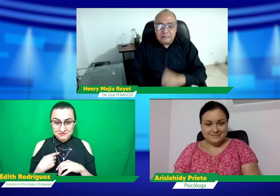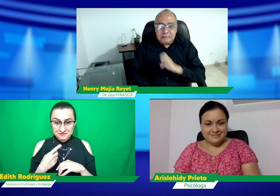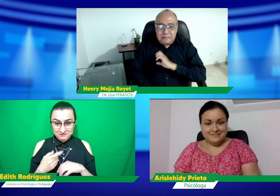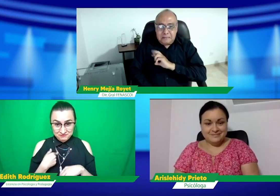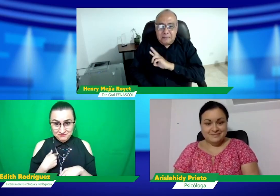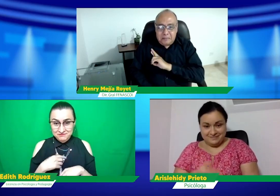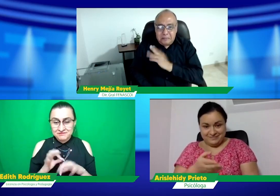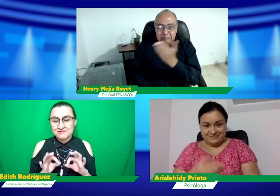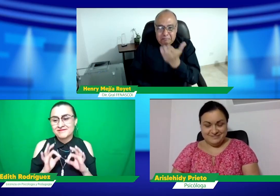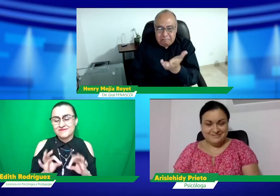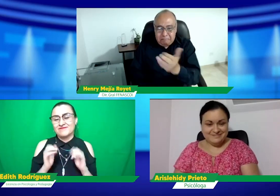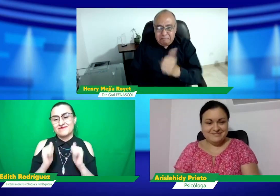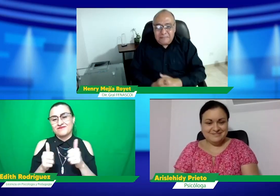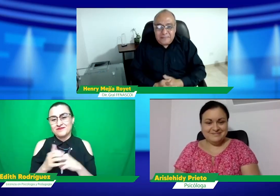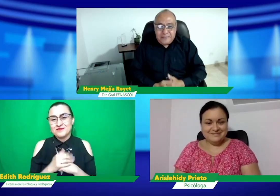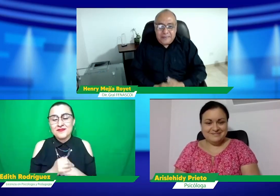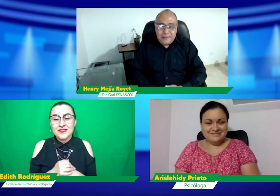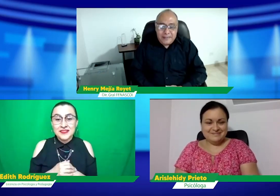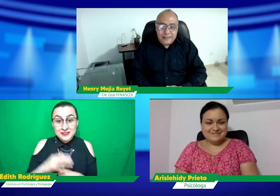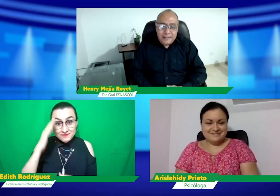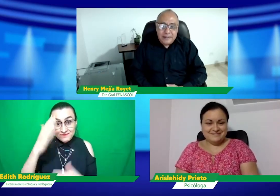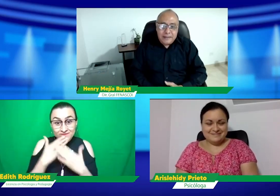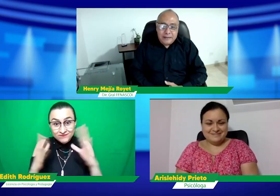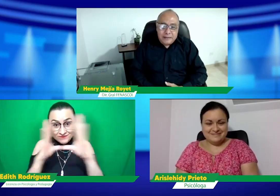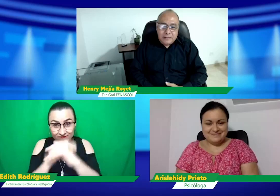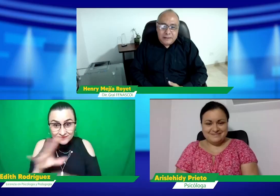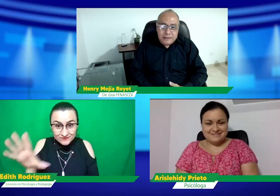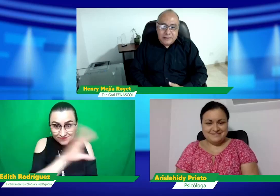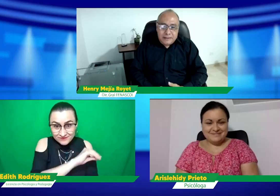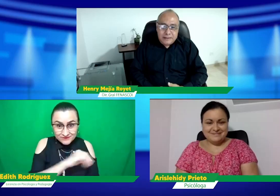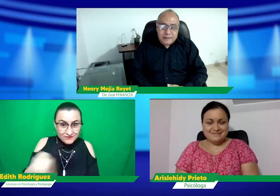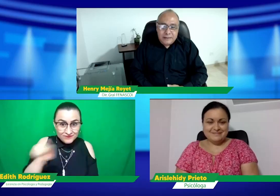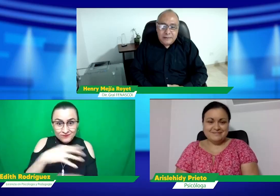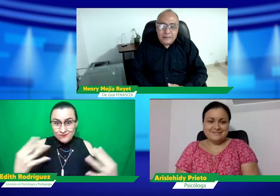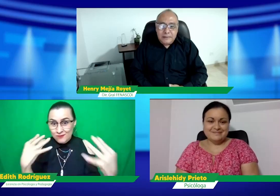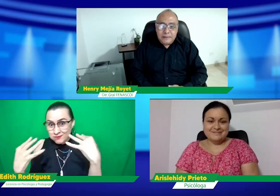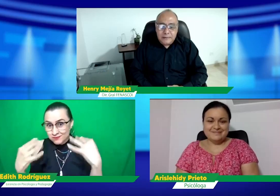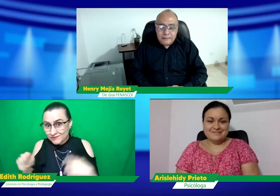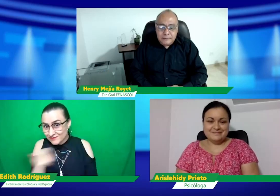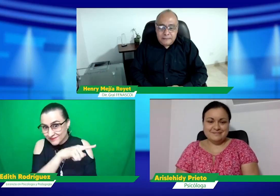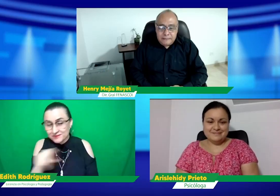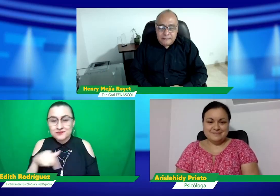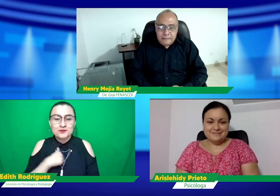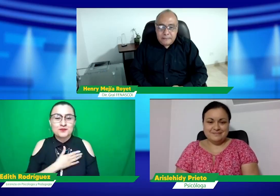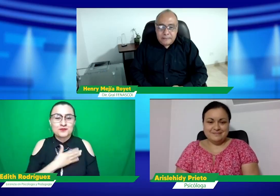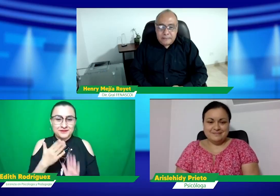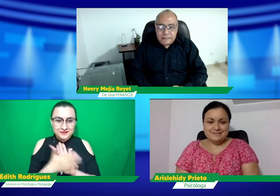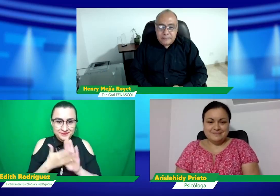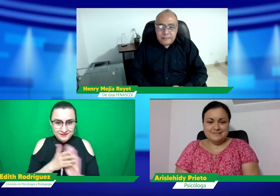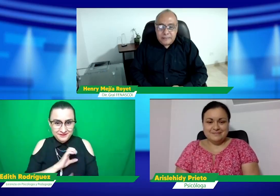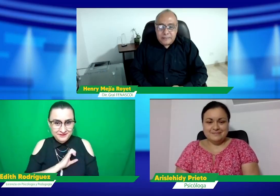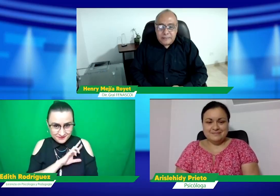¿Tú o yo quién? Bueno, comienza. Muy buenas noches para todos los que me están mirando en este momento.